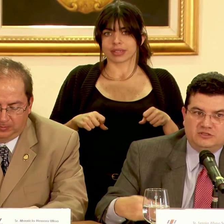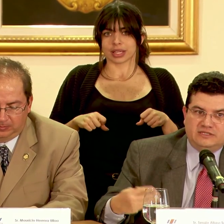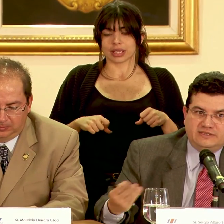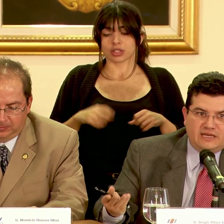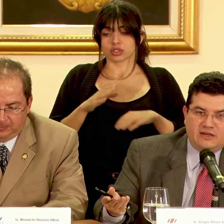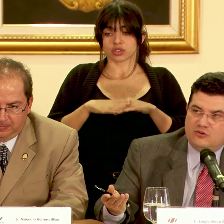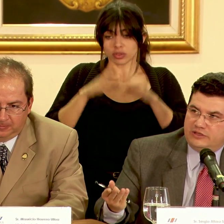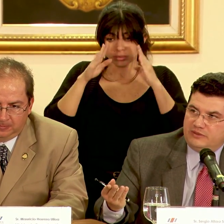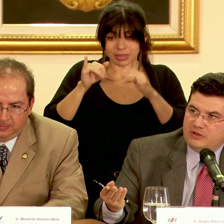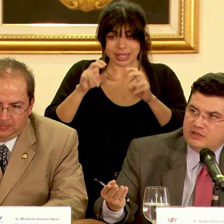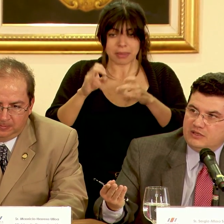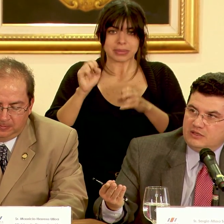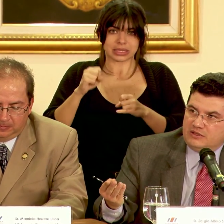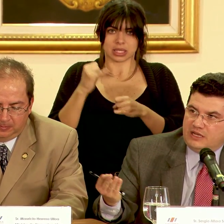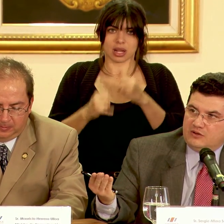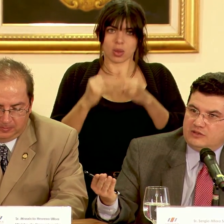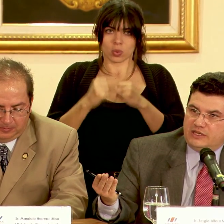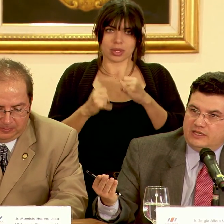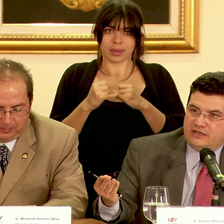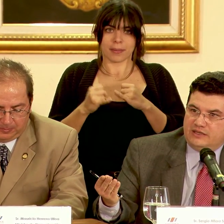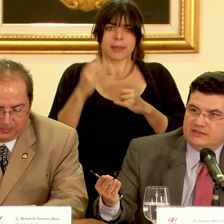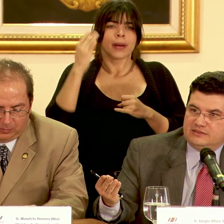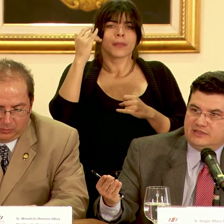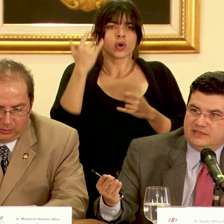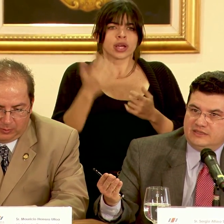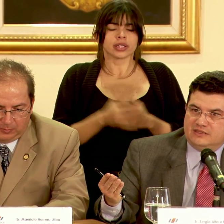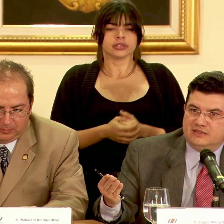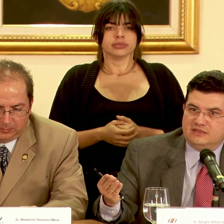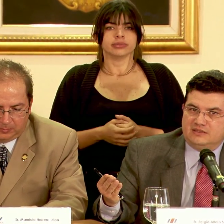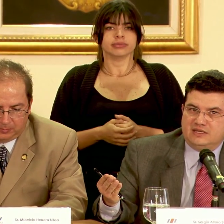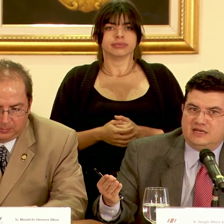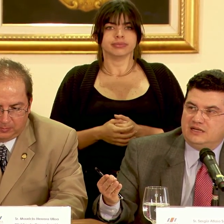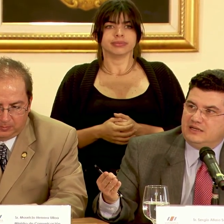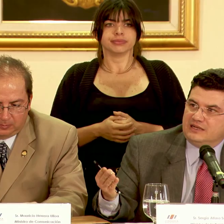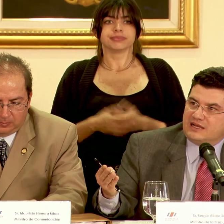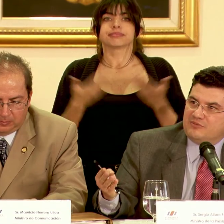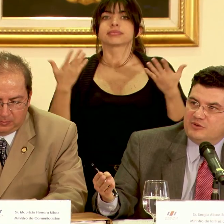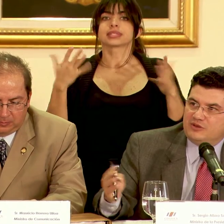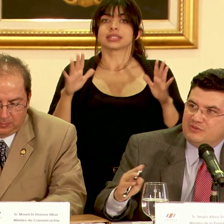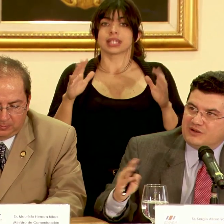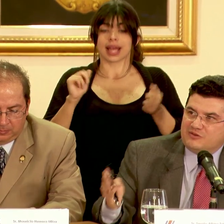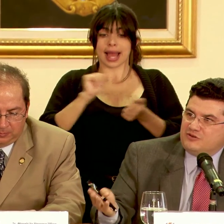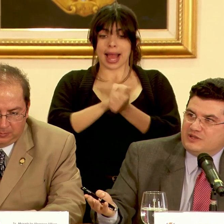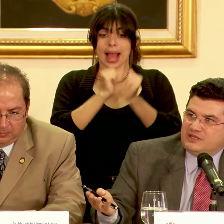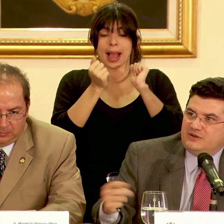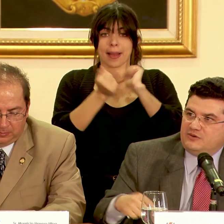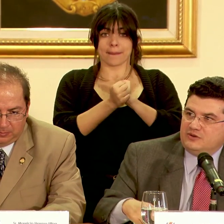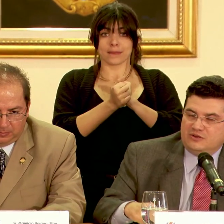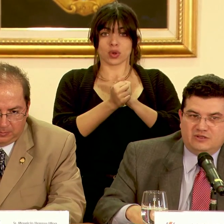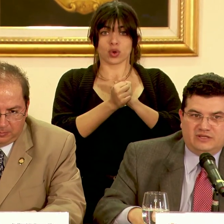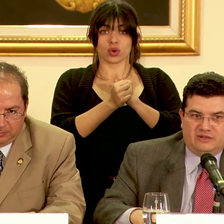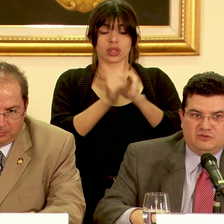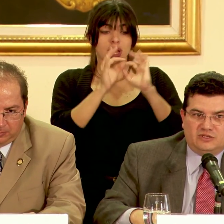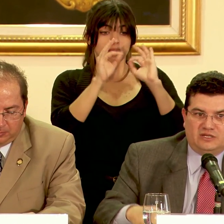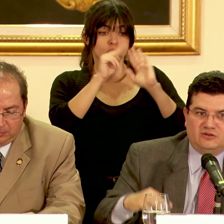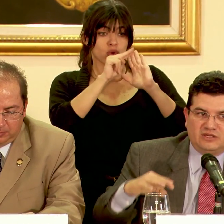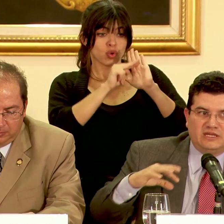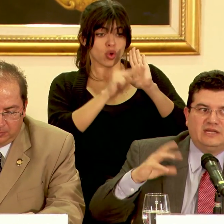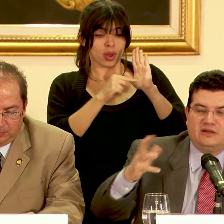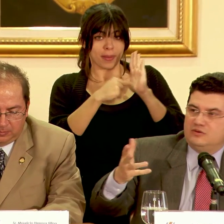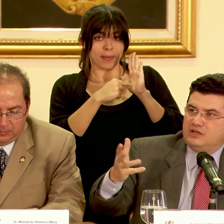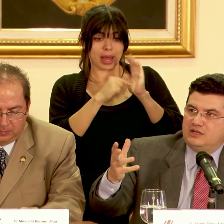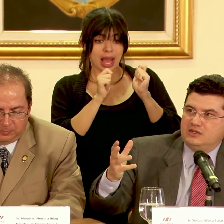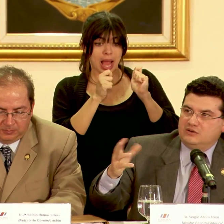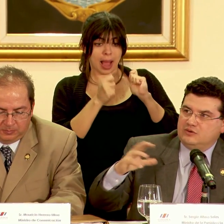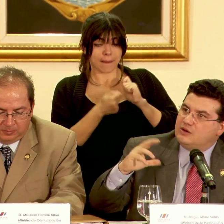intervención si sea la última dado que este ya el cambio de marco normativo digamos que nos